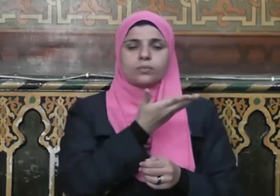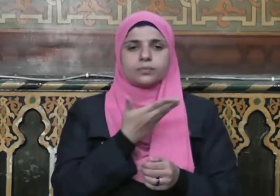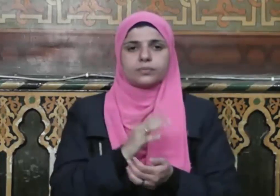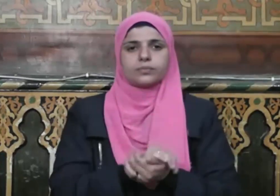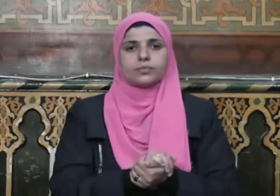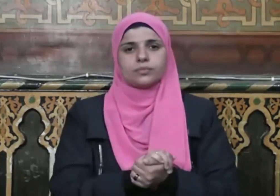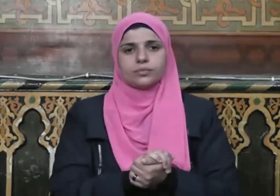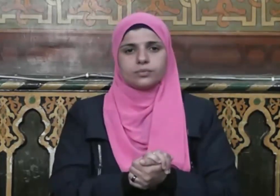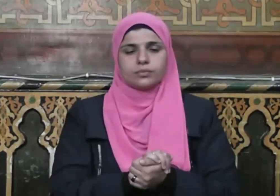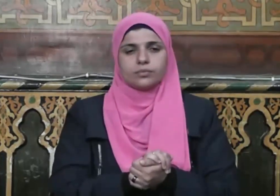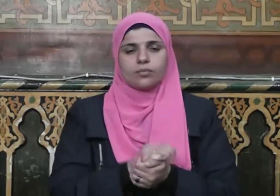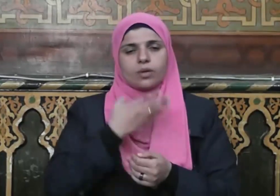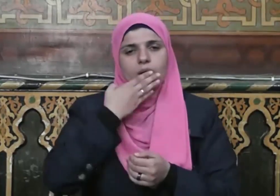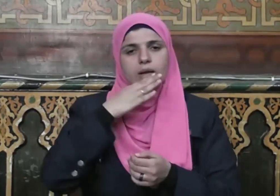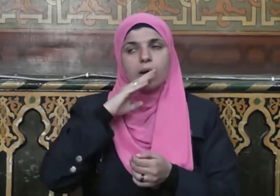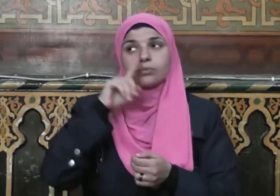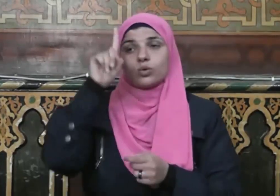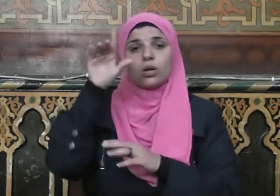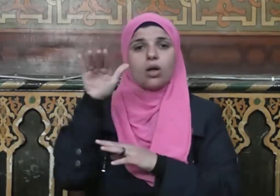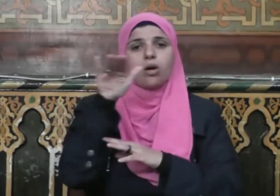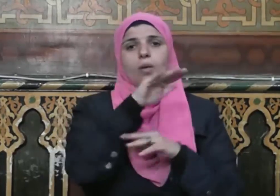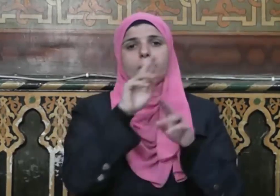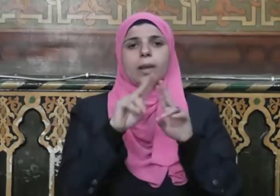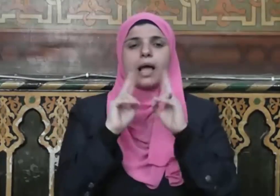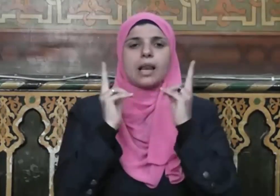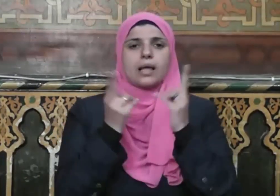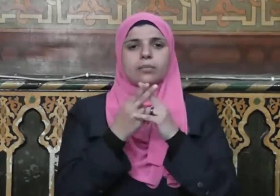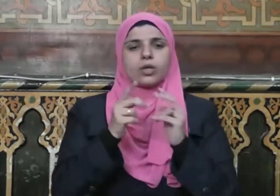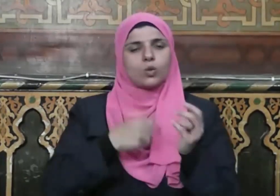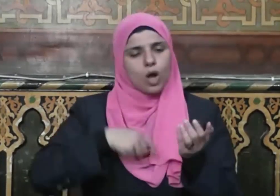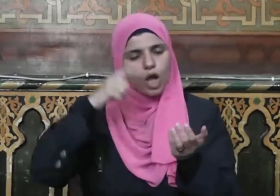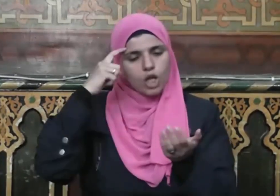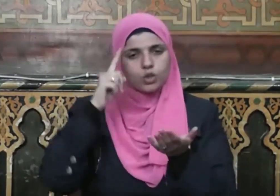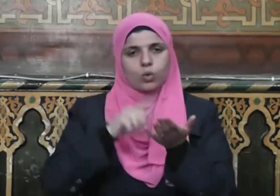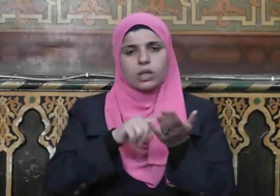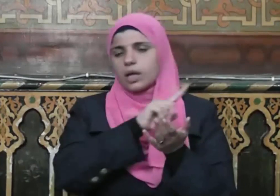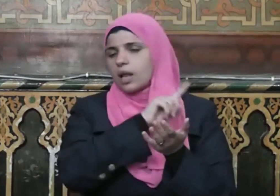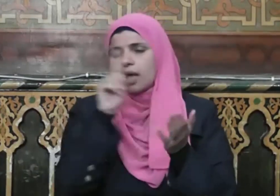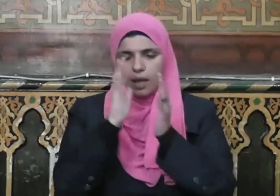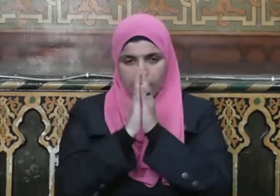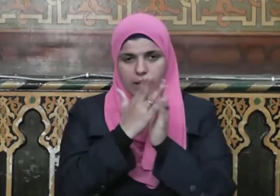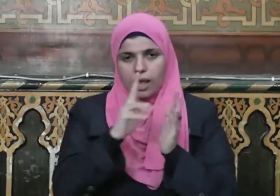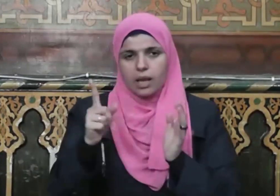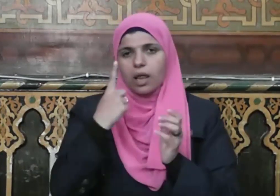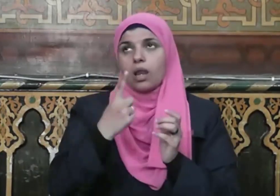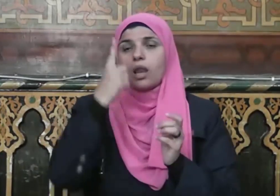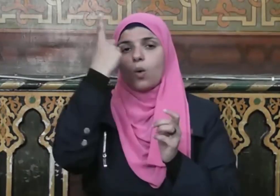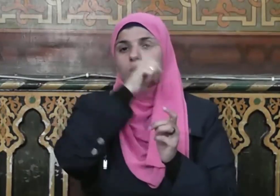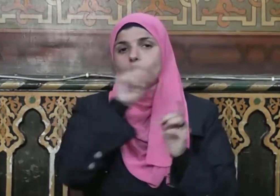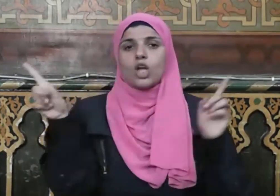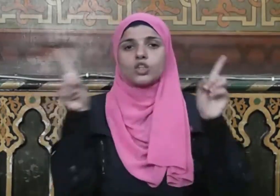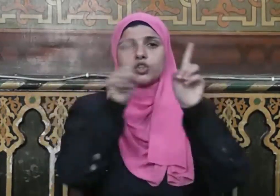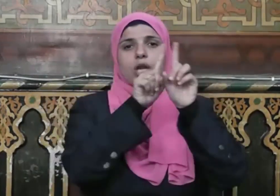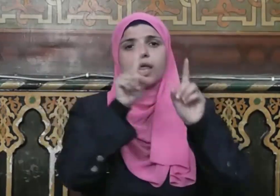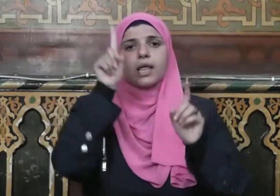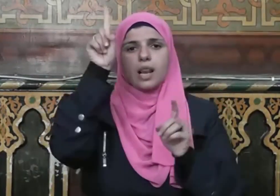لي ولكم الحمد لله رب العالمين وأشهد أن لا إله إلا الله